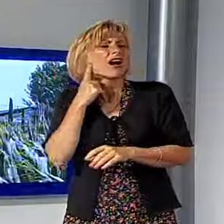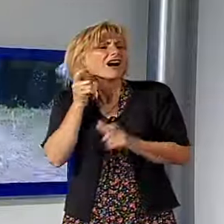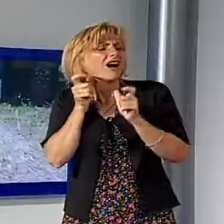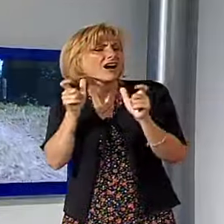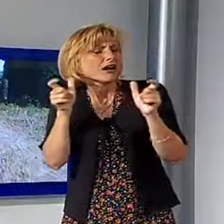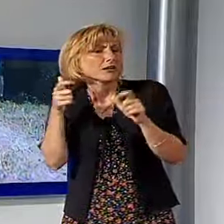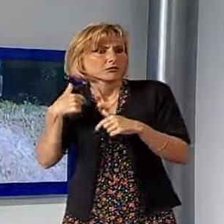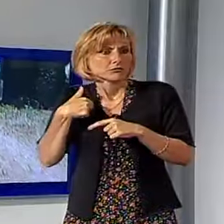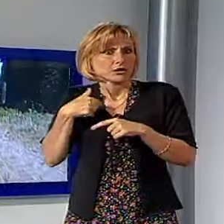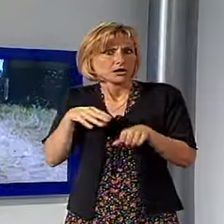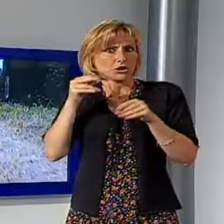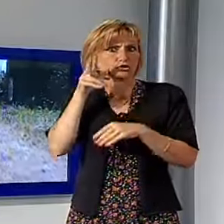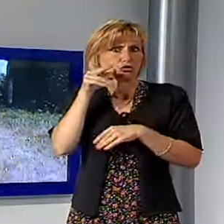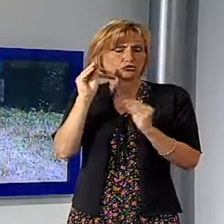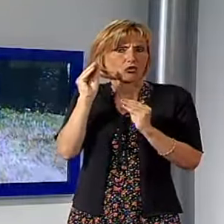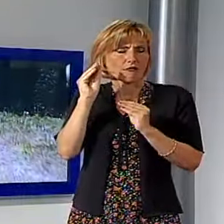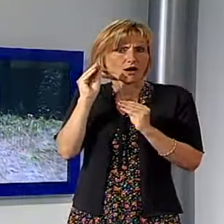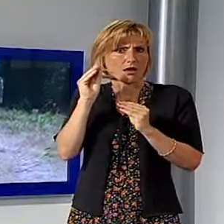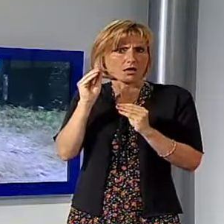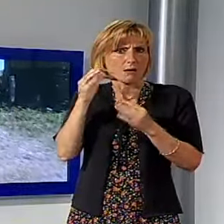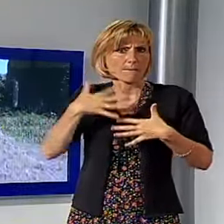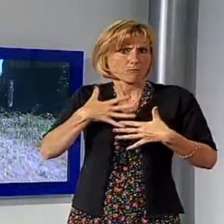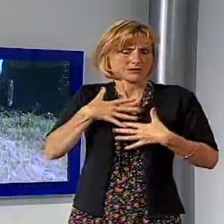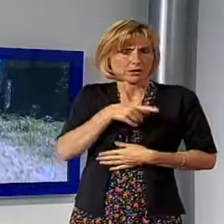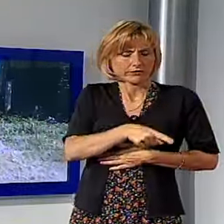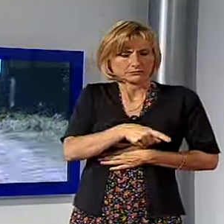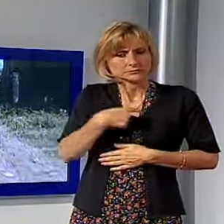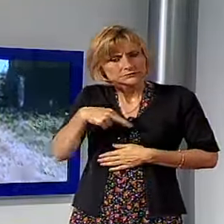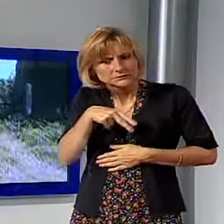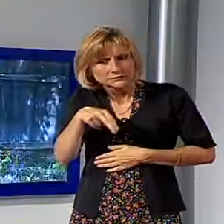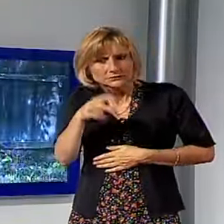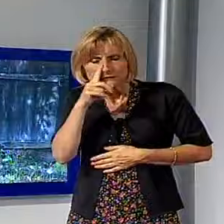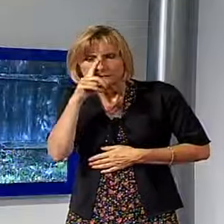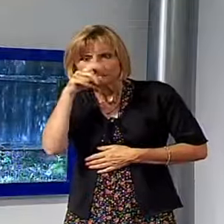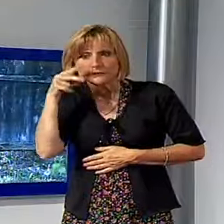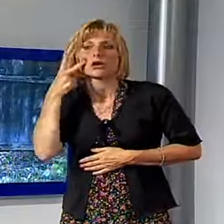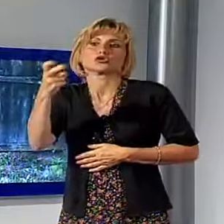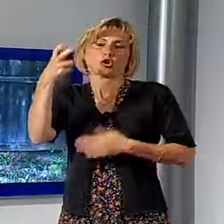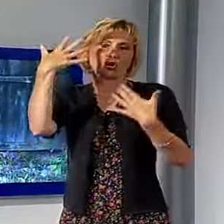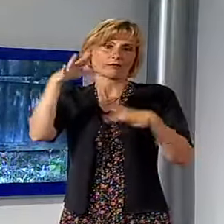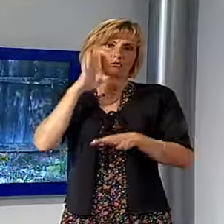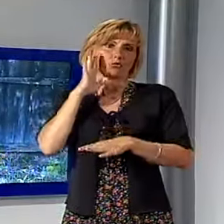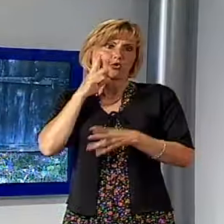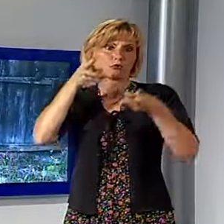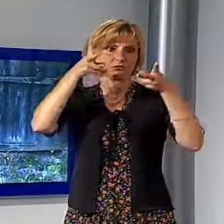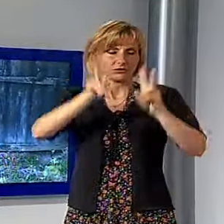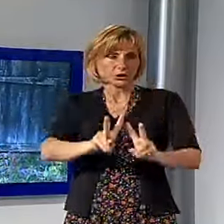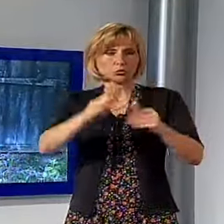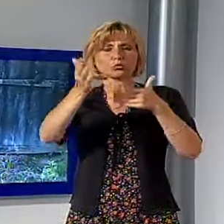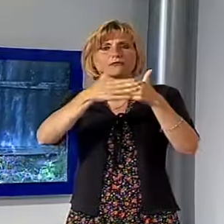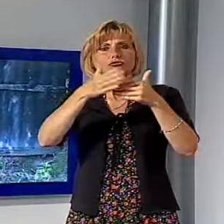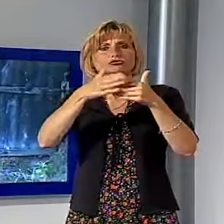Inizialmente si è spaventata, poi ha deciso di capirne le origini. È così che ha trovato Stanghellini seduto nei pressi di un fico,